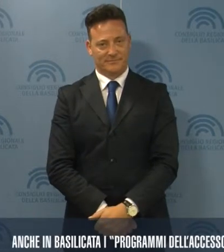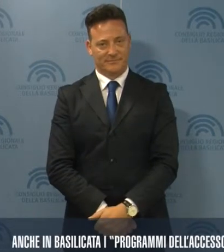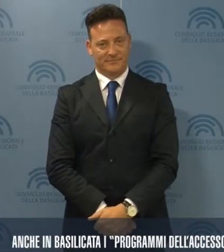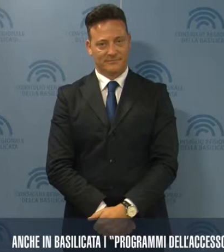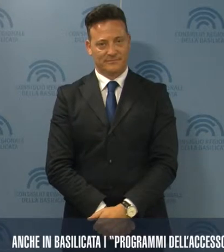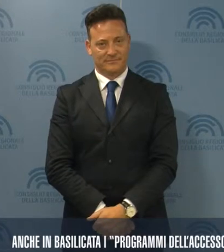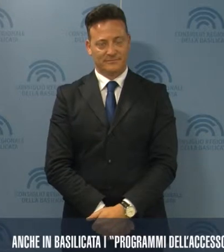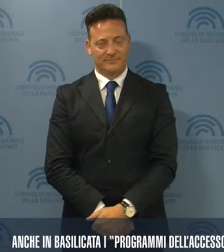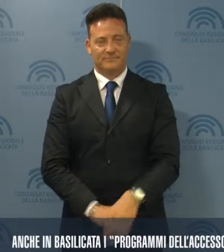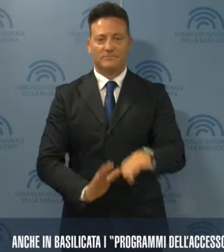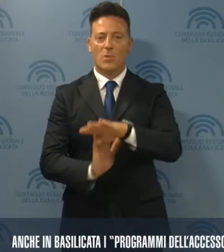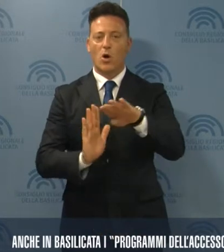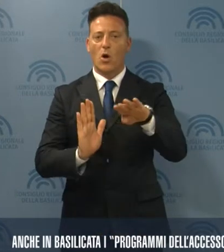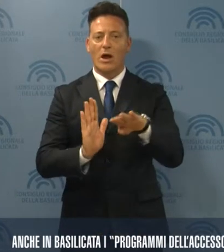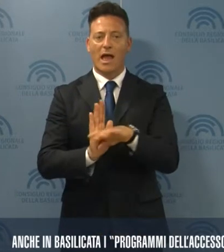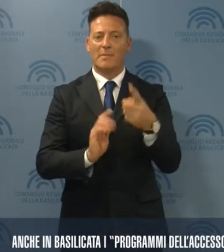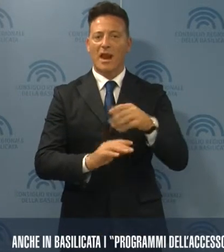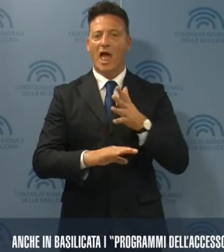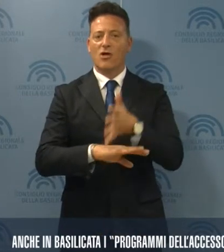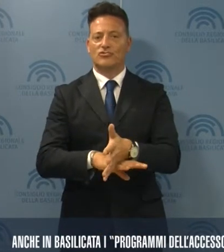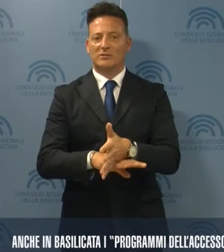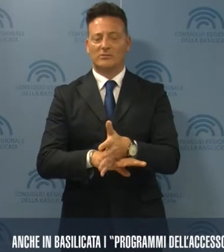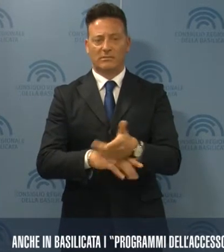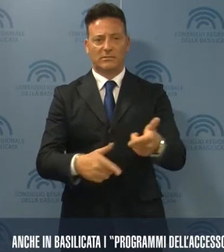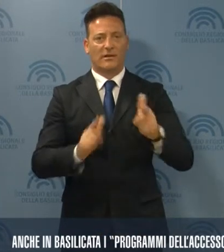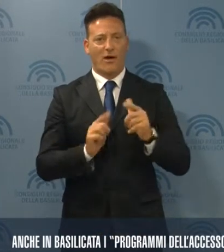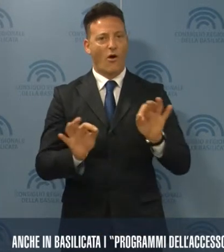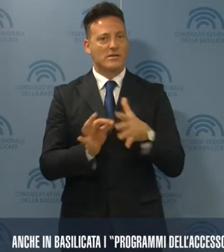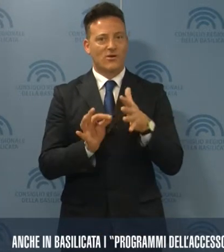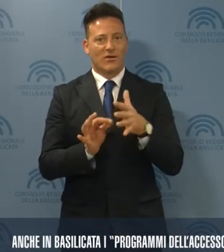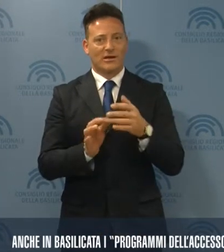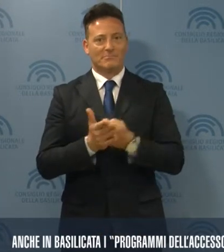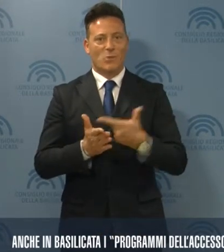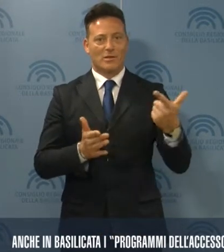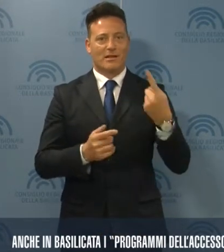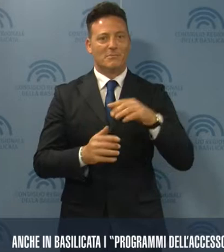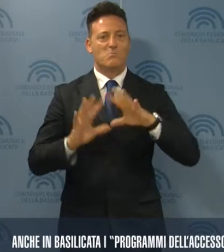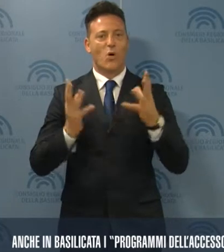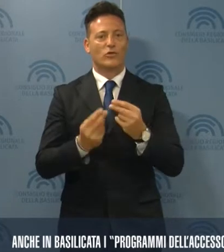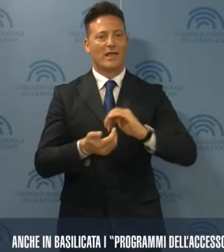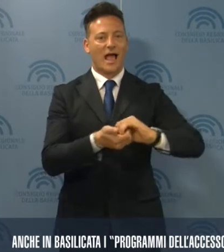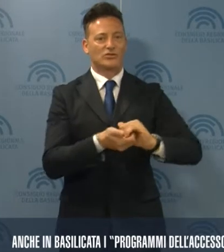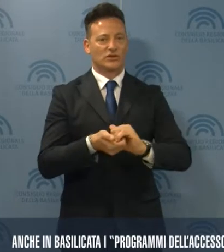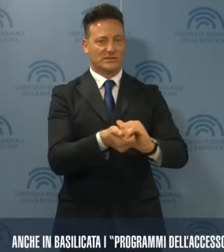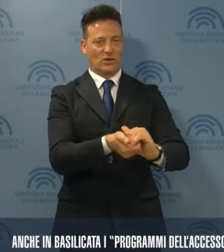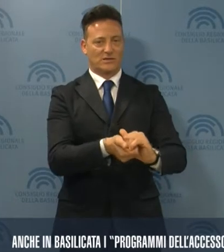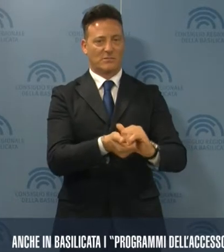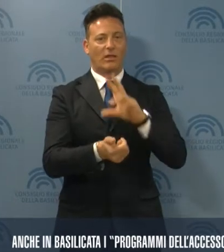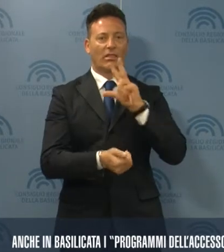I programmi per l'accesso rappresentano una grande opportunità per il mondo dell'associazionismo, lo ha detto la Presidente del